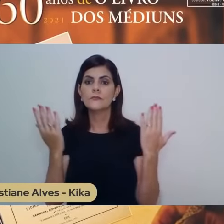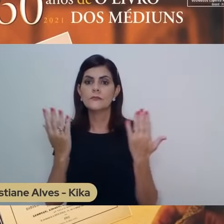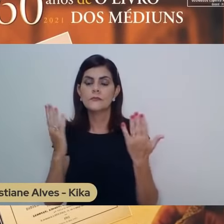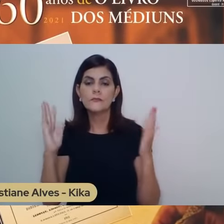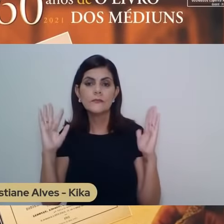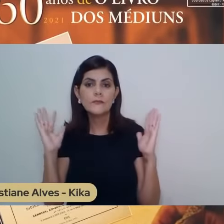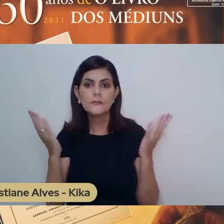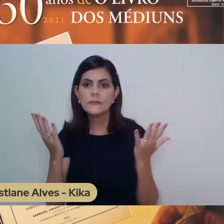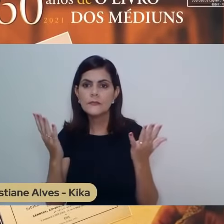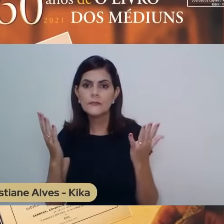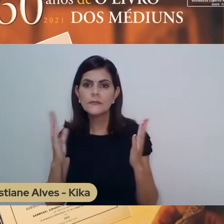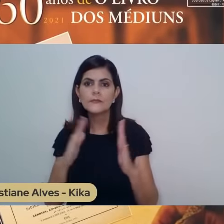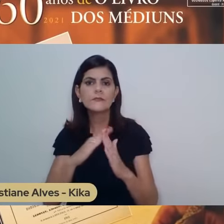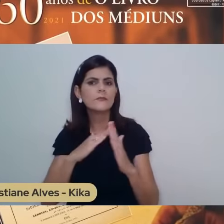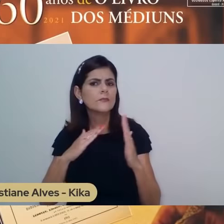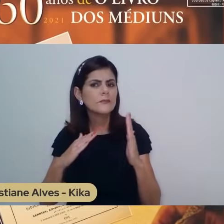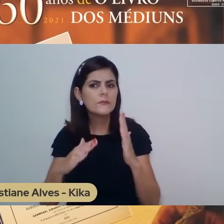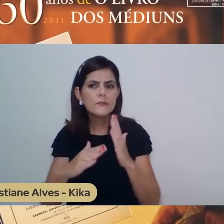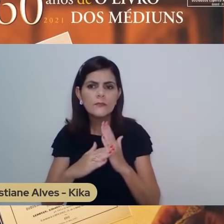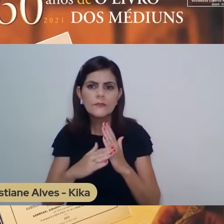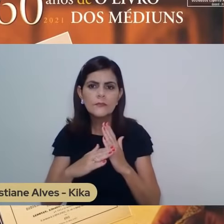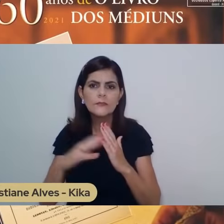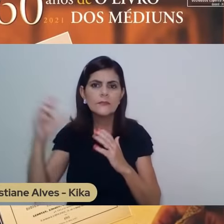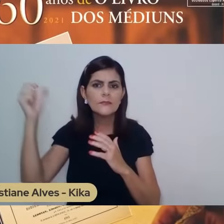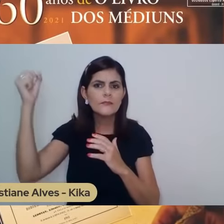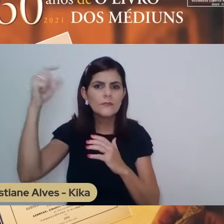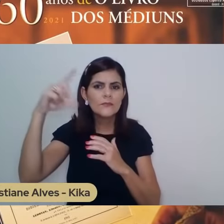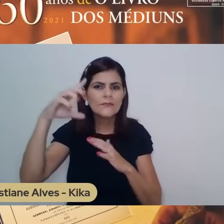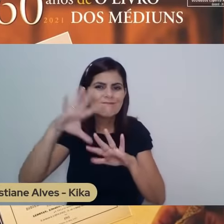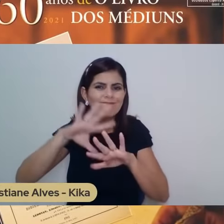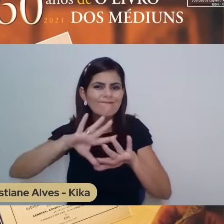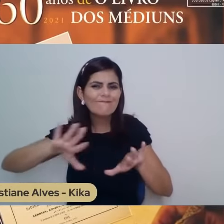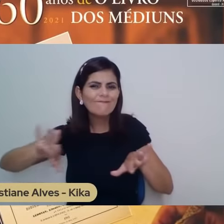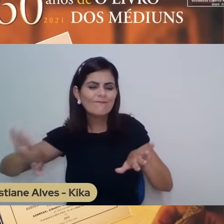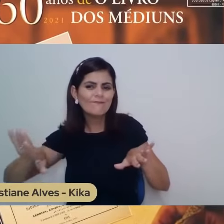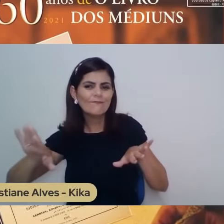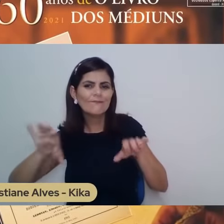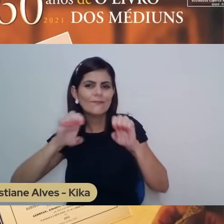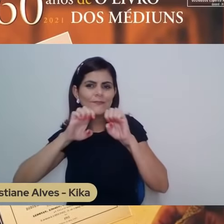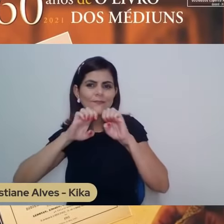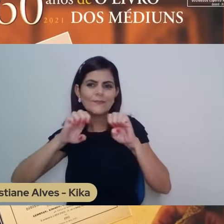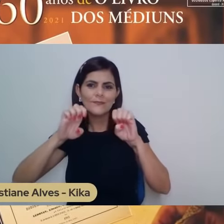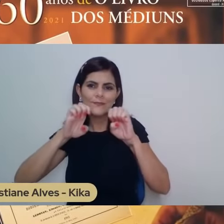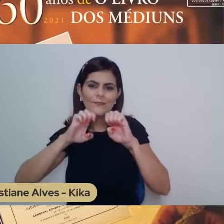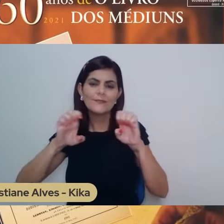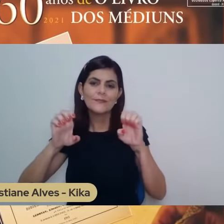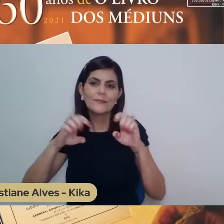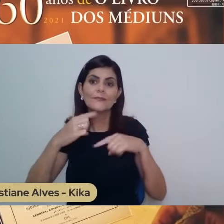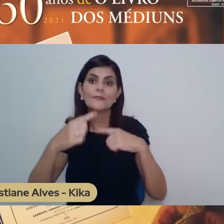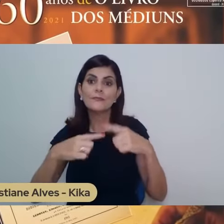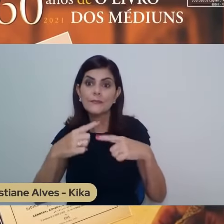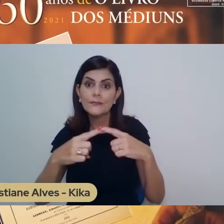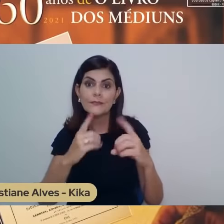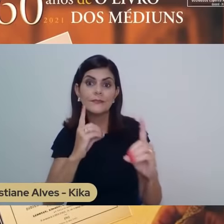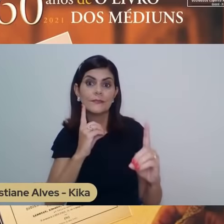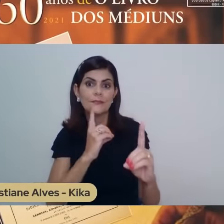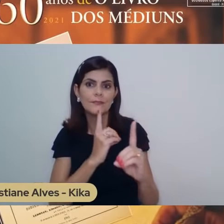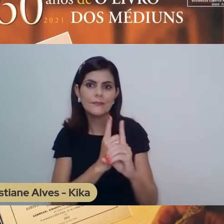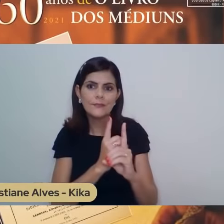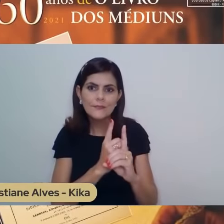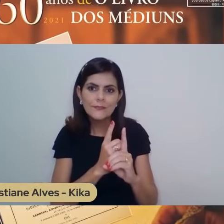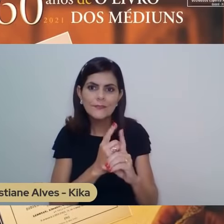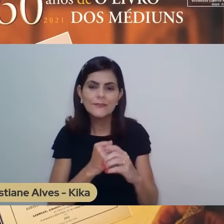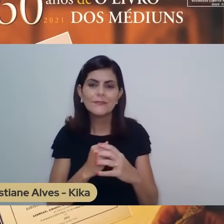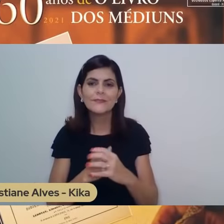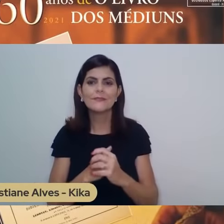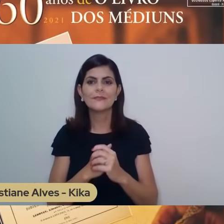tudo era contra a luz do evangelho. Antes desse encontro que nós narramos aqui,